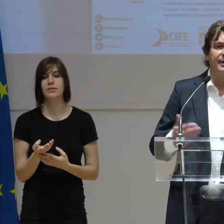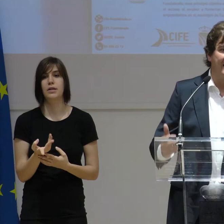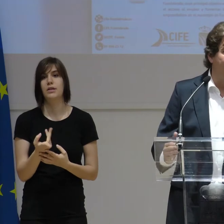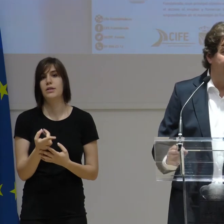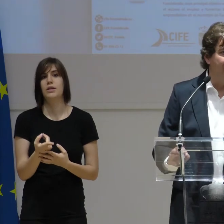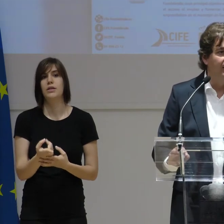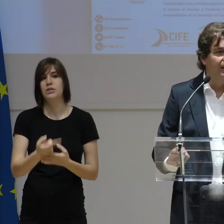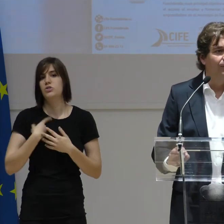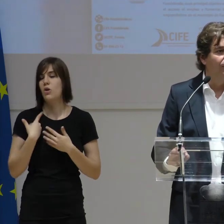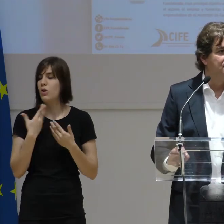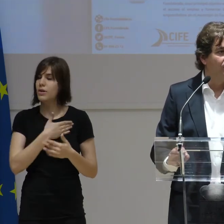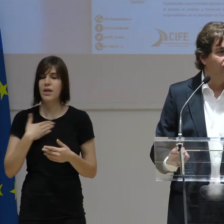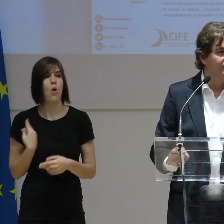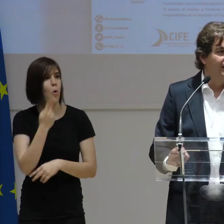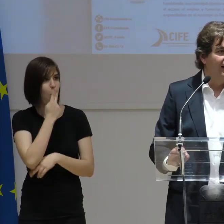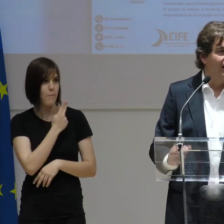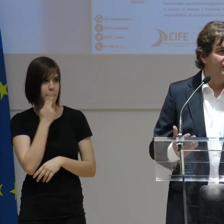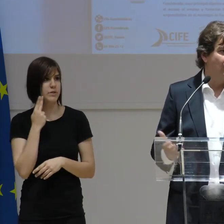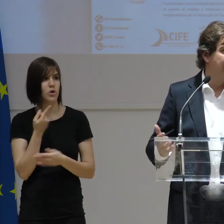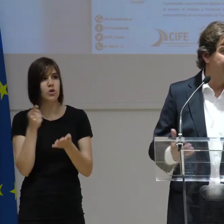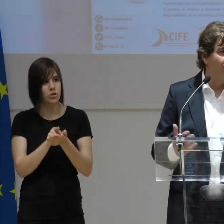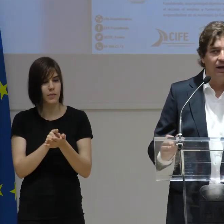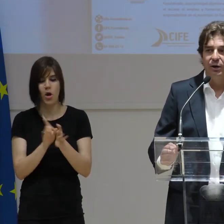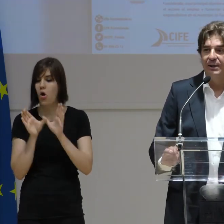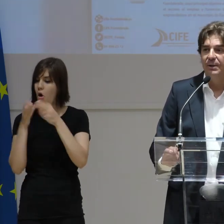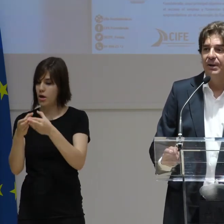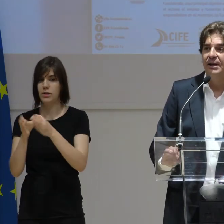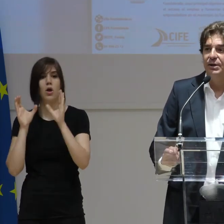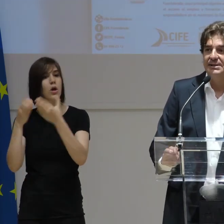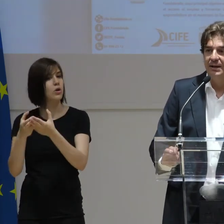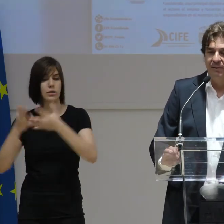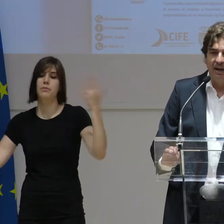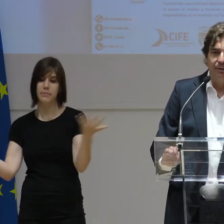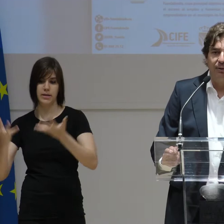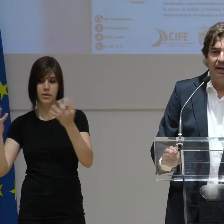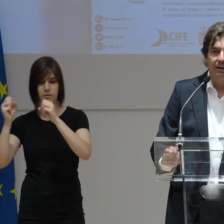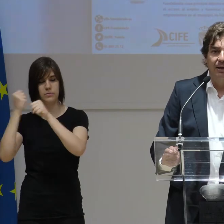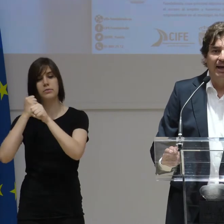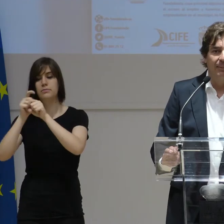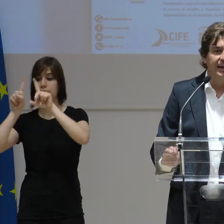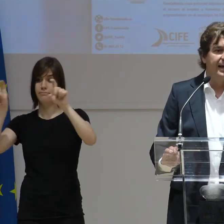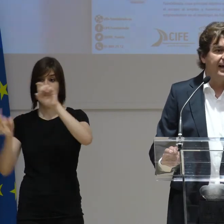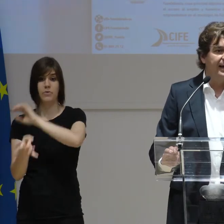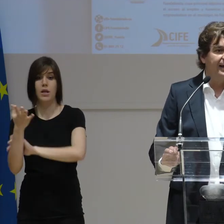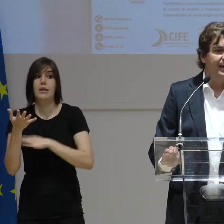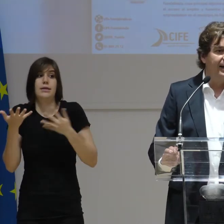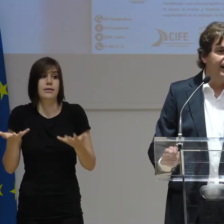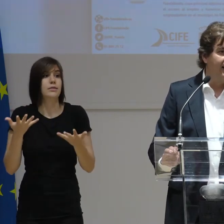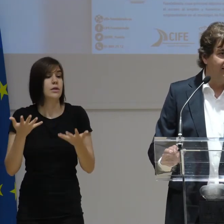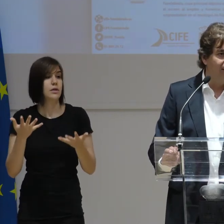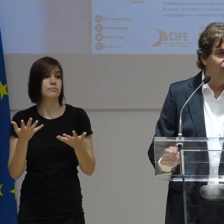revalidar mi compromiso con este colectivo, con el colectivo de emprendedores de la ciudad, en la medida en que